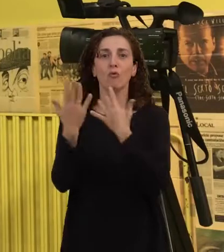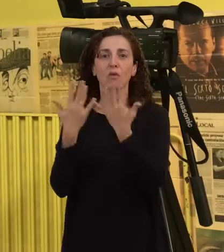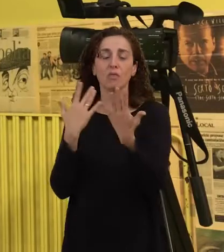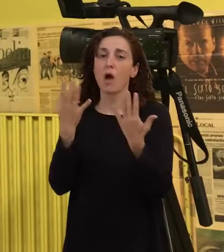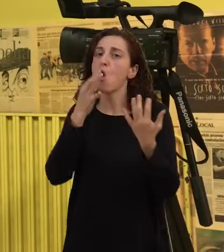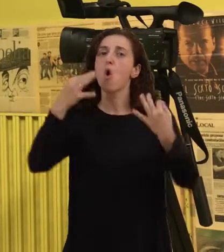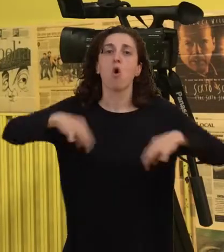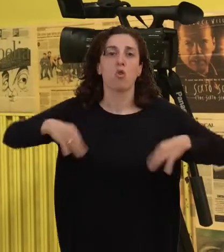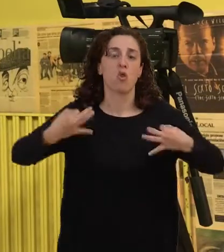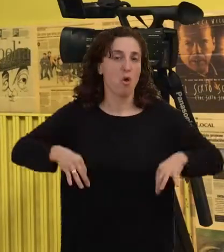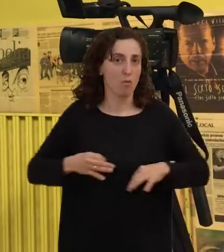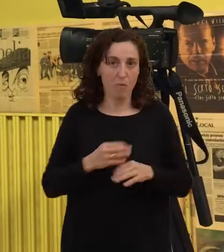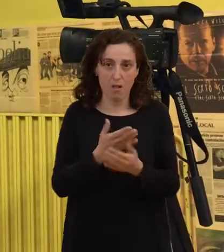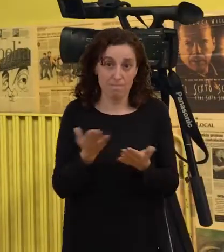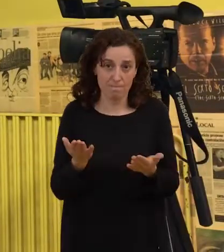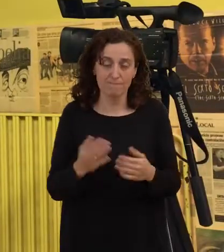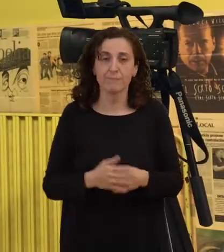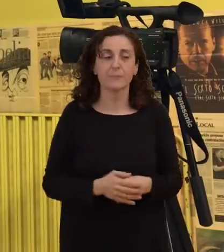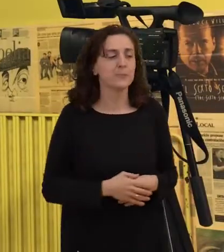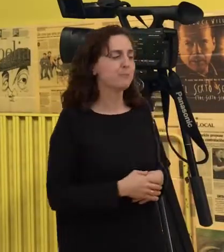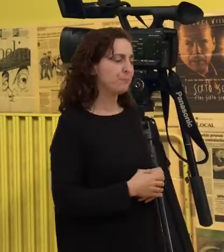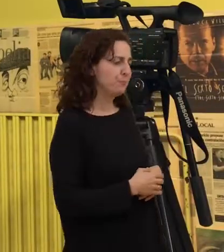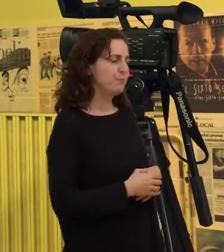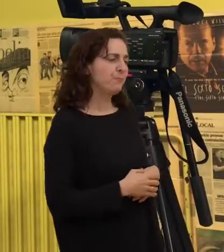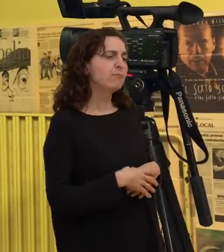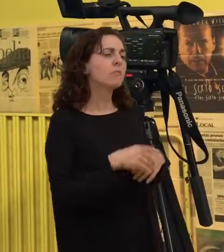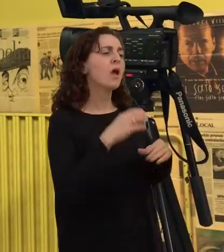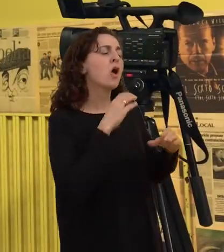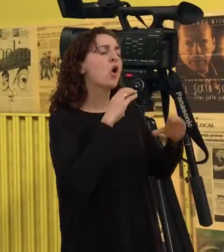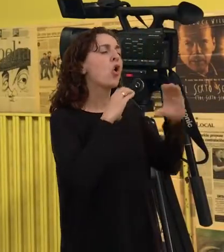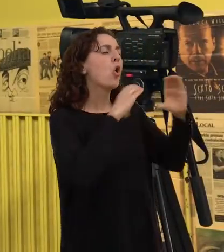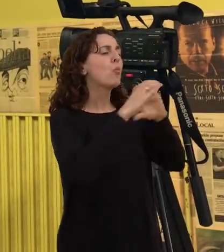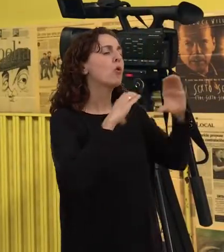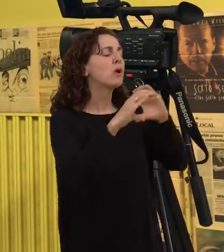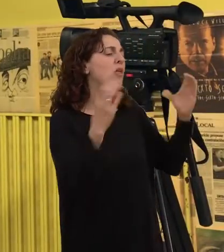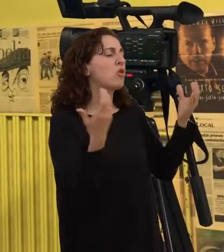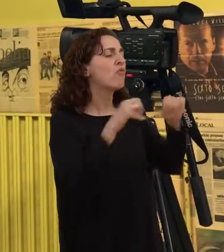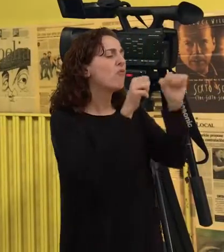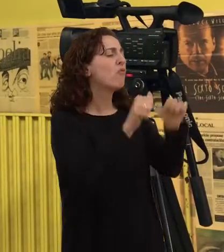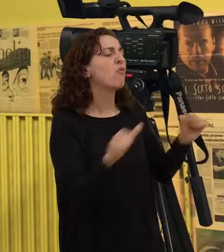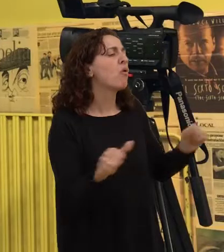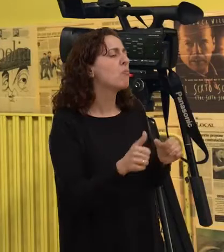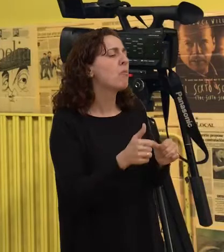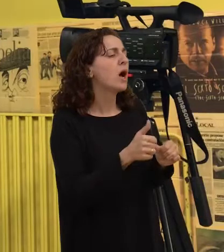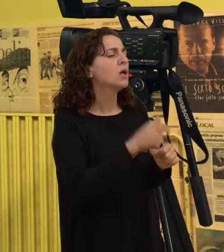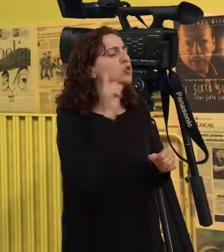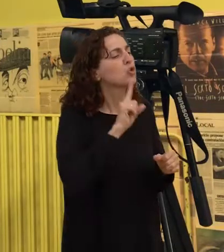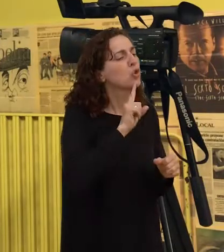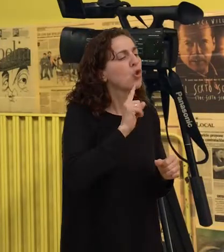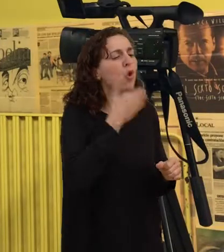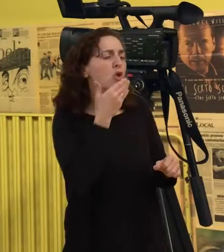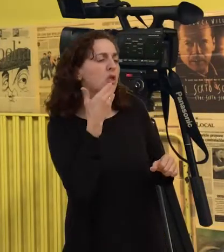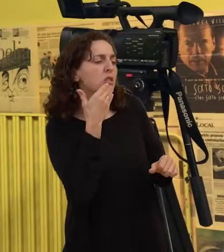parecer. ¿Cuál es la principal forma de comunicación del colectivo sordo con el mundo oyente y viceversa?